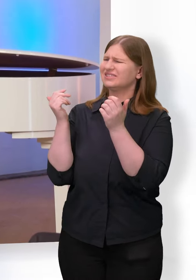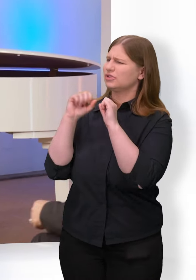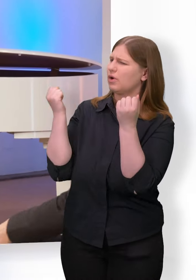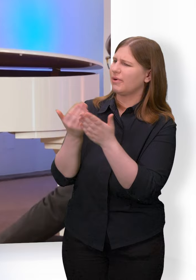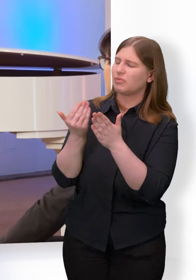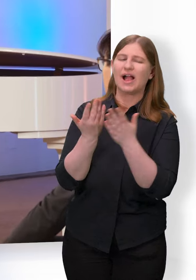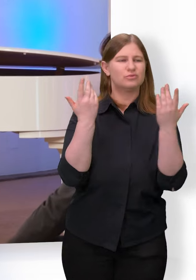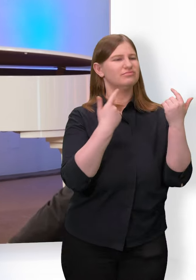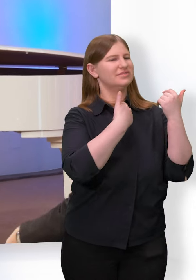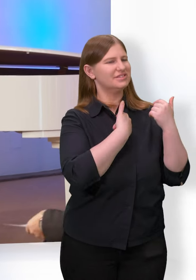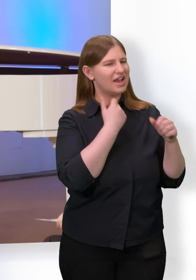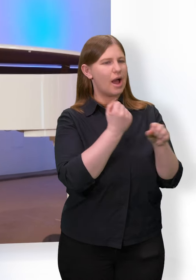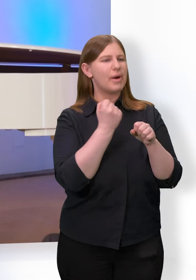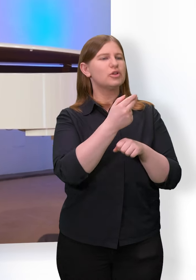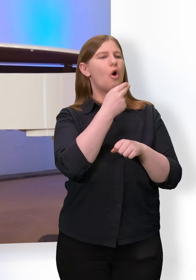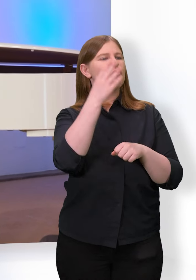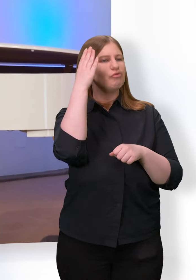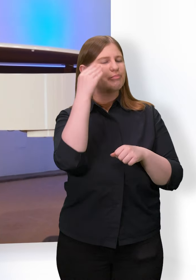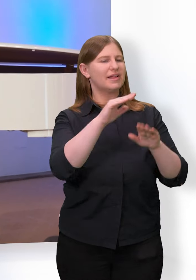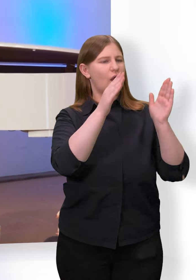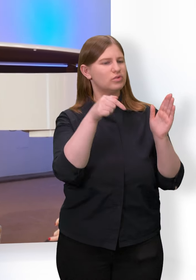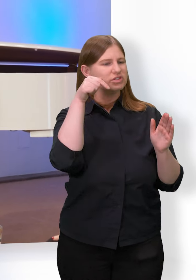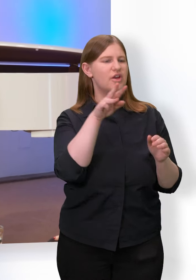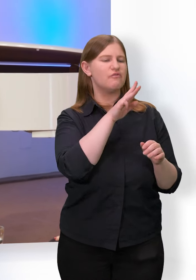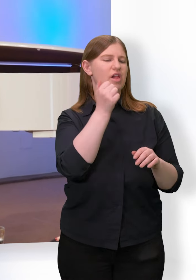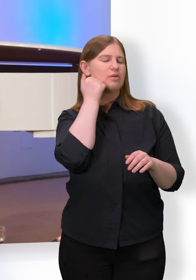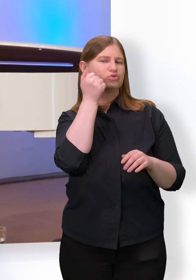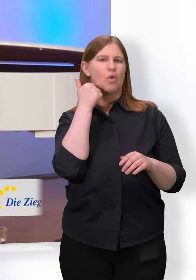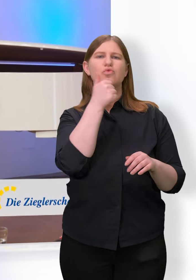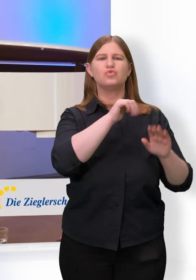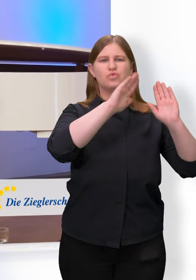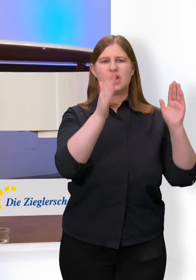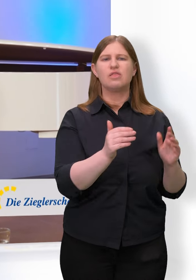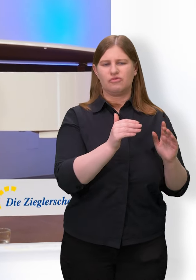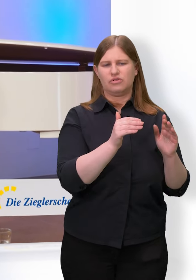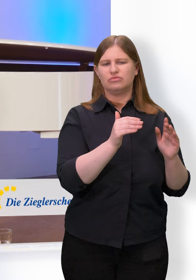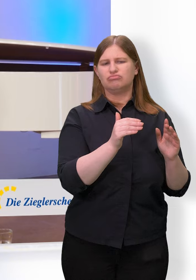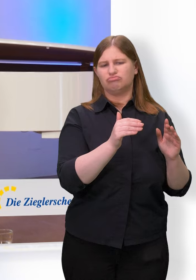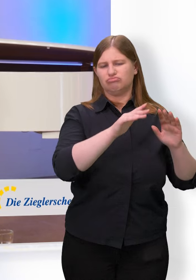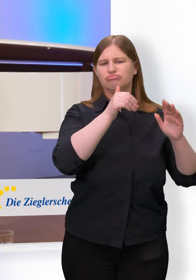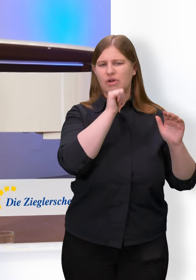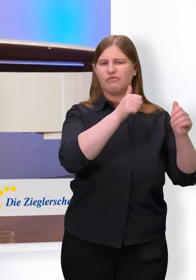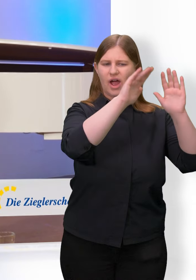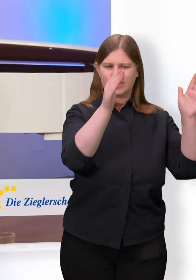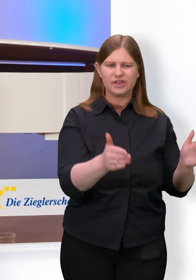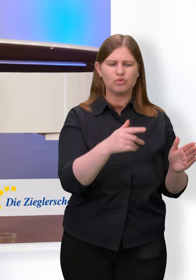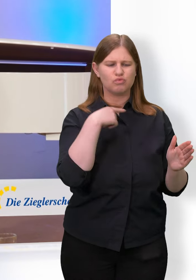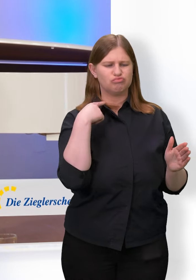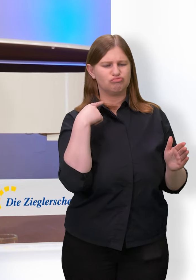Hoffmannhaus, ist eine Jugendhilfeeinrichtung hier in Wilhelmsdorf, in der Nähe. Und wir begleiten Kinder, die aus entweder